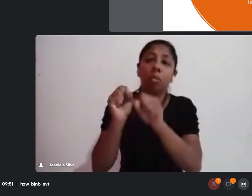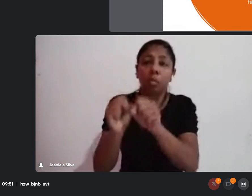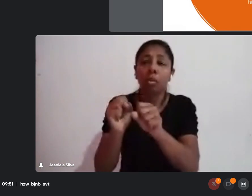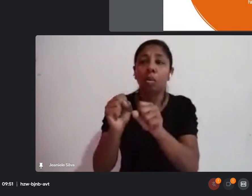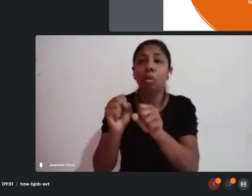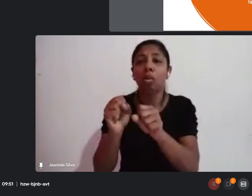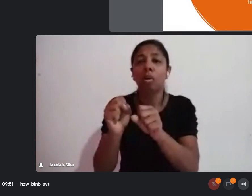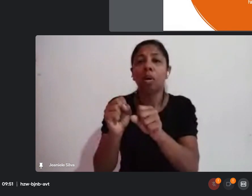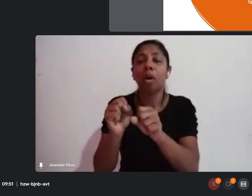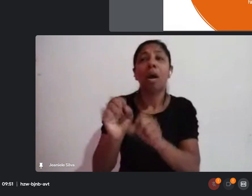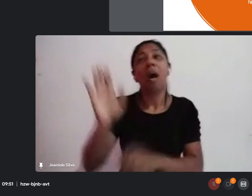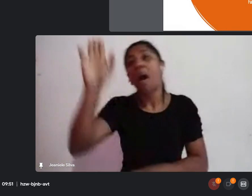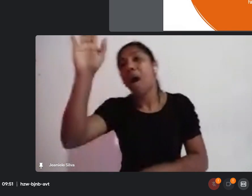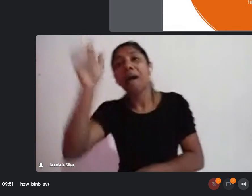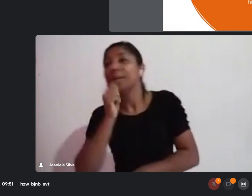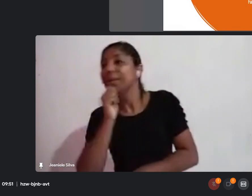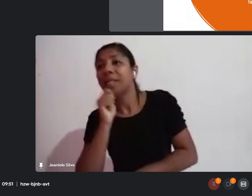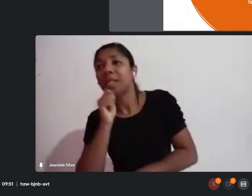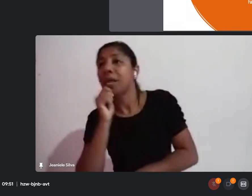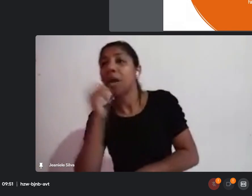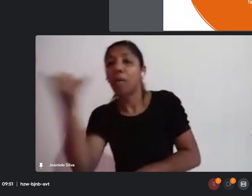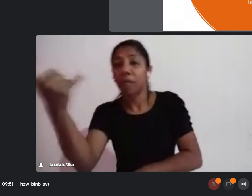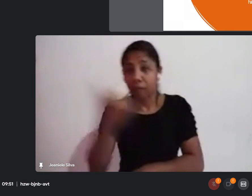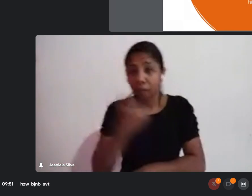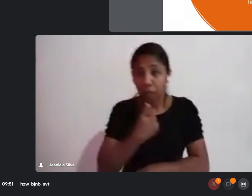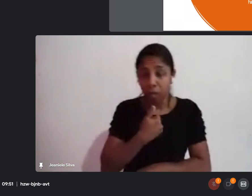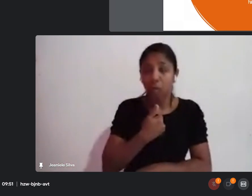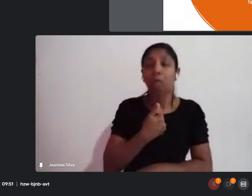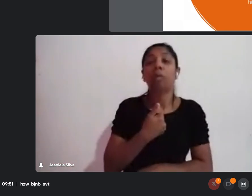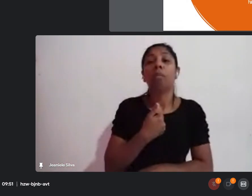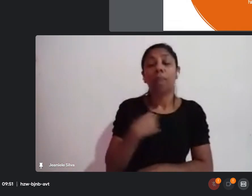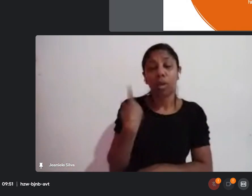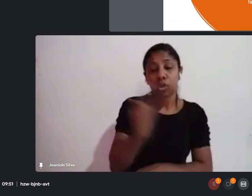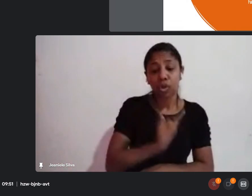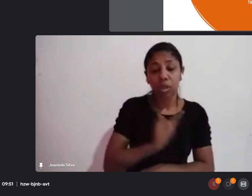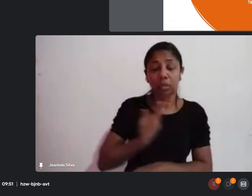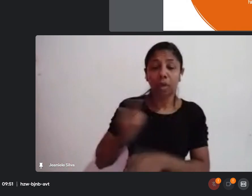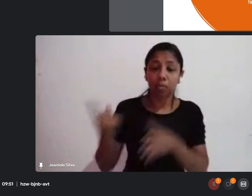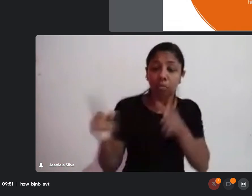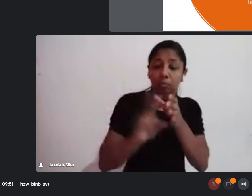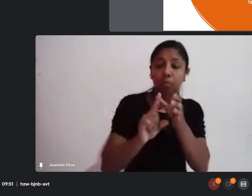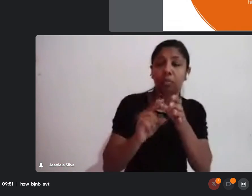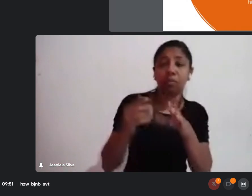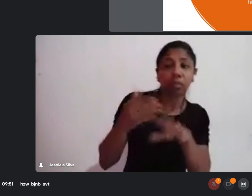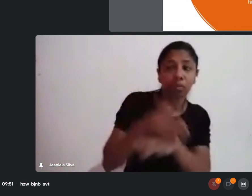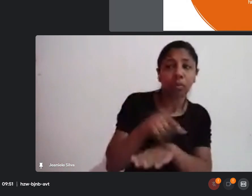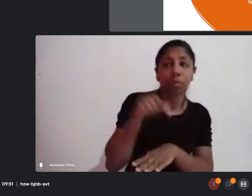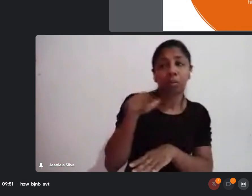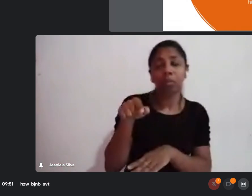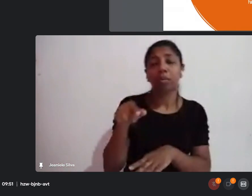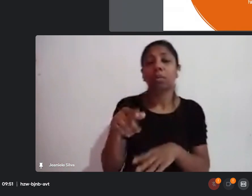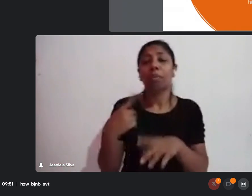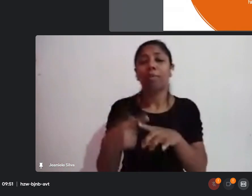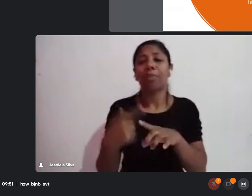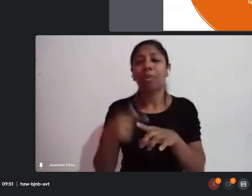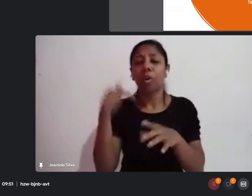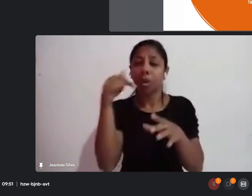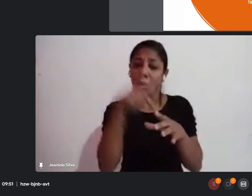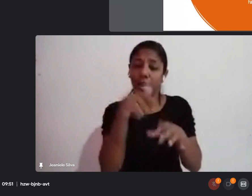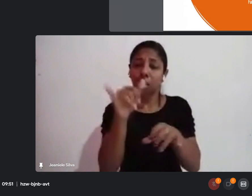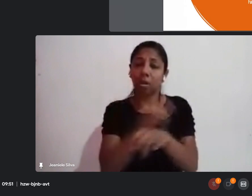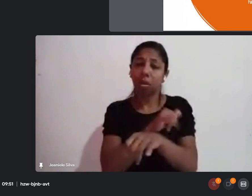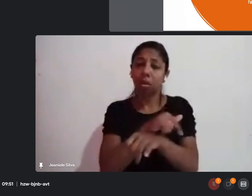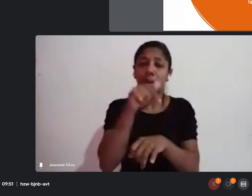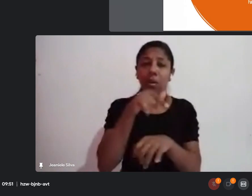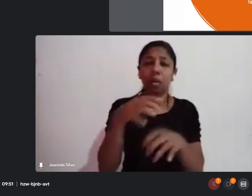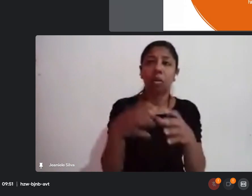estou ainda, quero entrar, e a gente poder fazer essa inserção, certo? Porque através... Quantos foram agora,